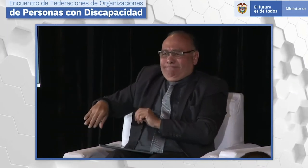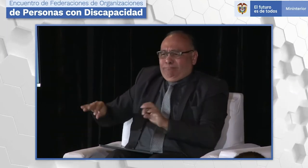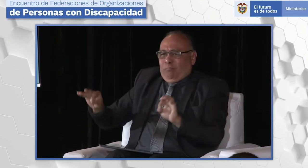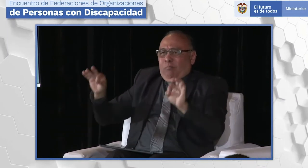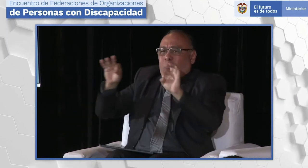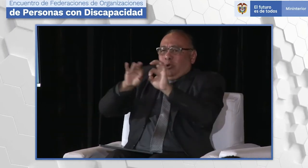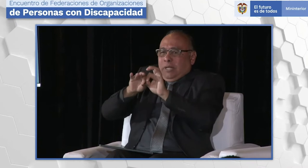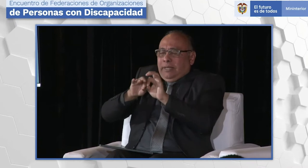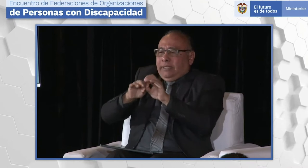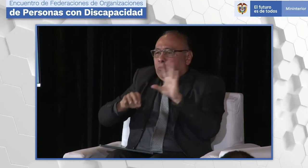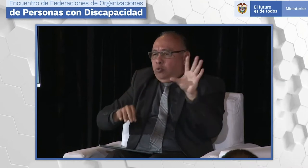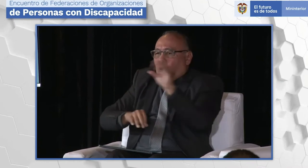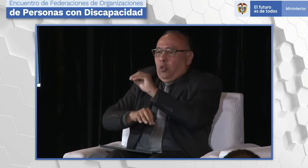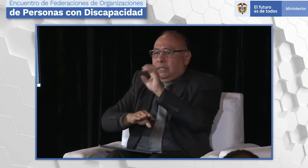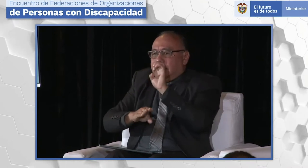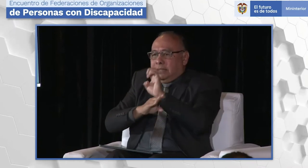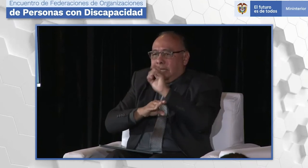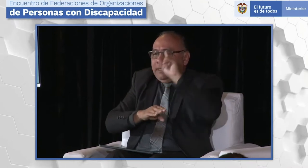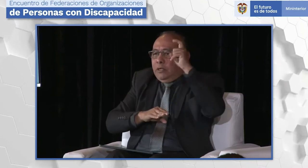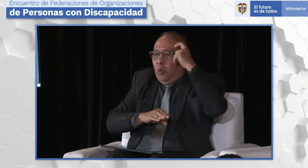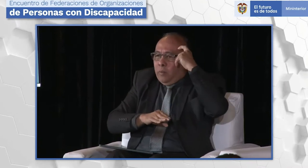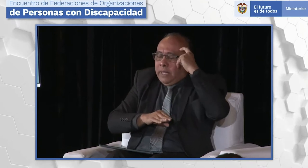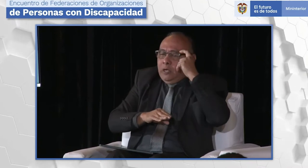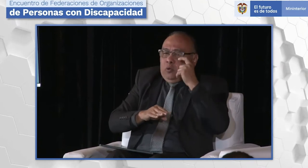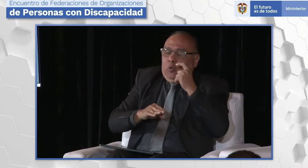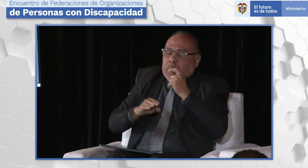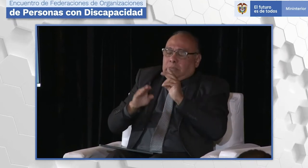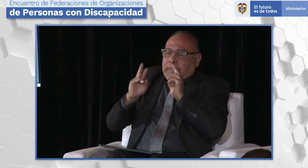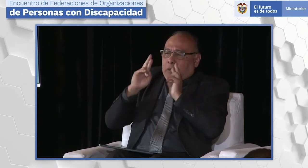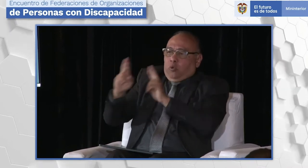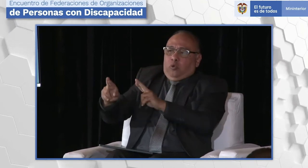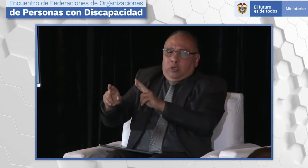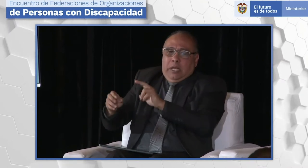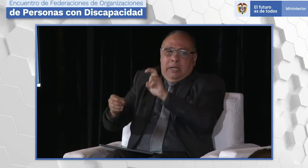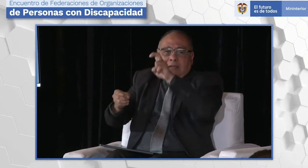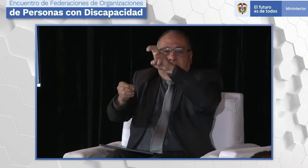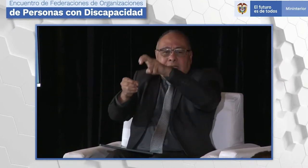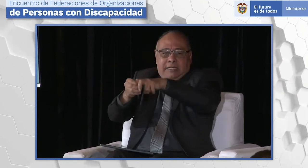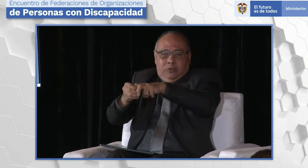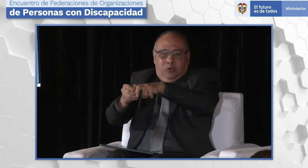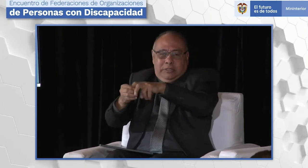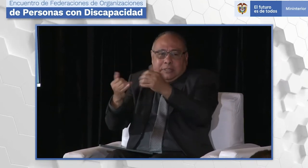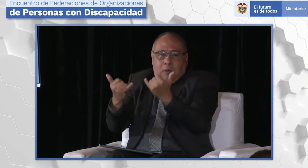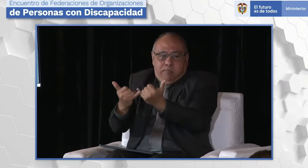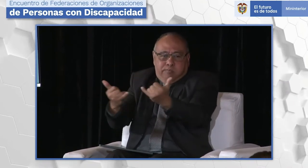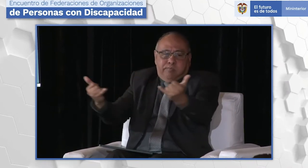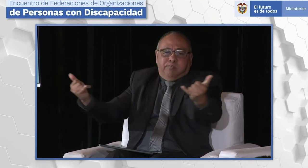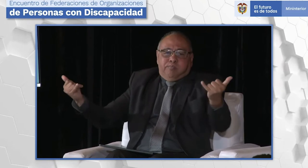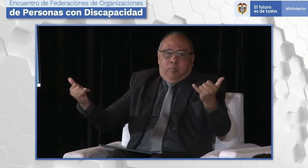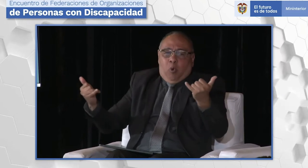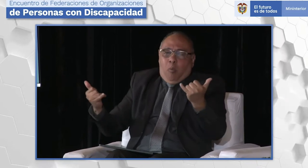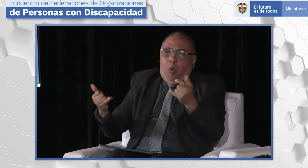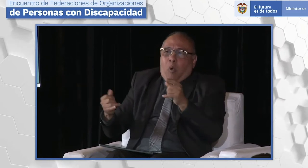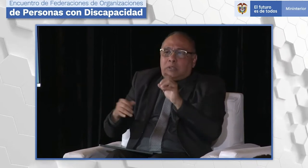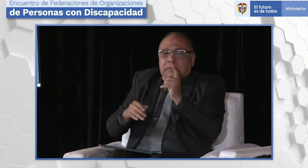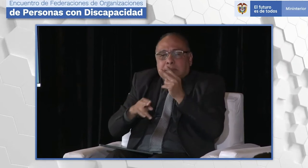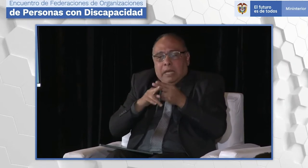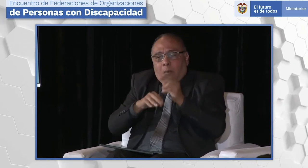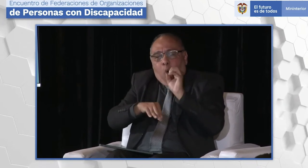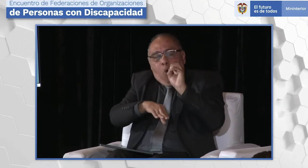mal. Pero, ¿y la federación? ¿Y la representatividad de cada una de las federaciones? Es importante que se dé el reconocimiento que merece cada